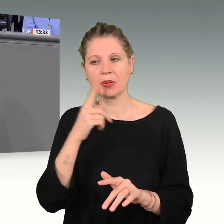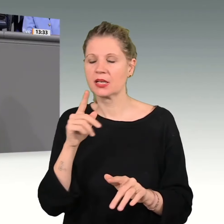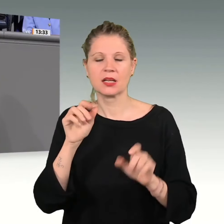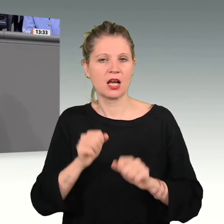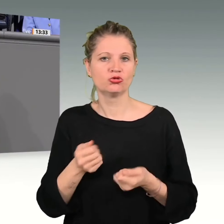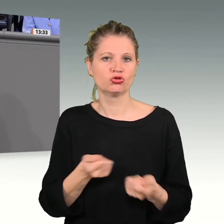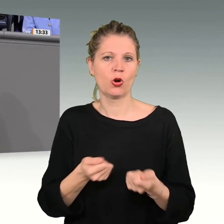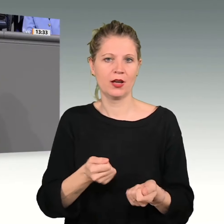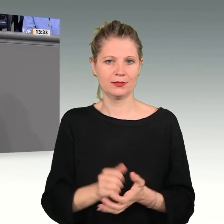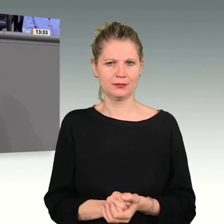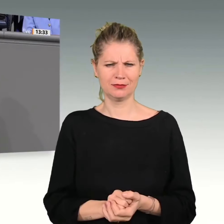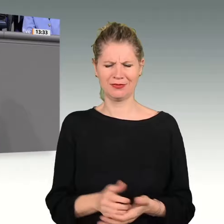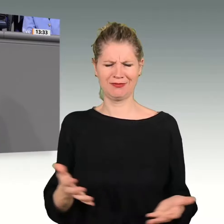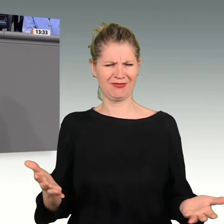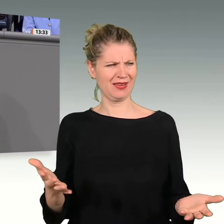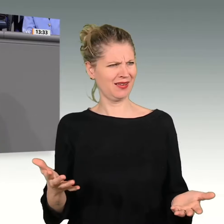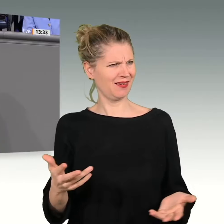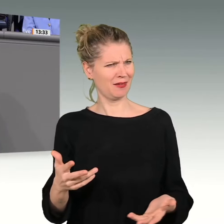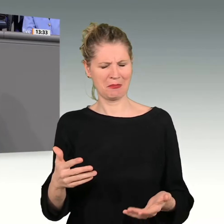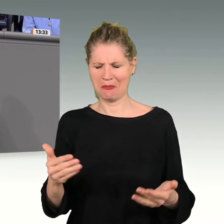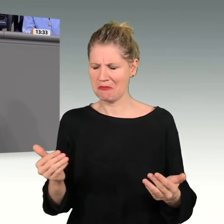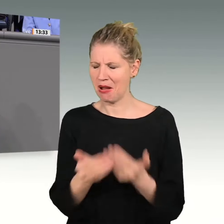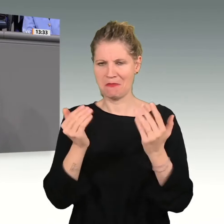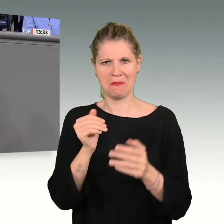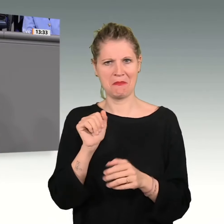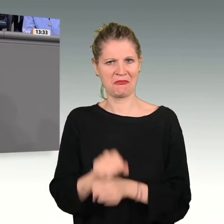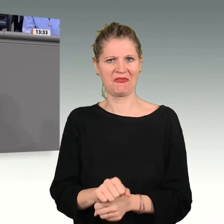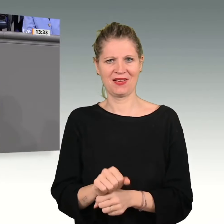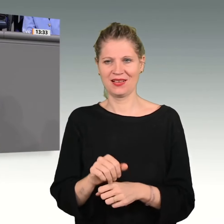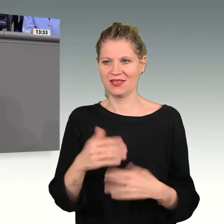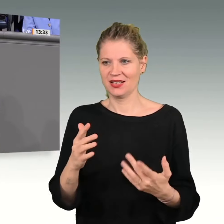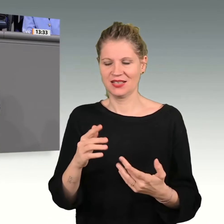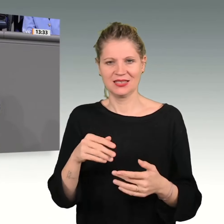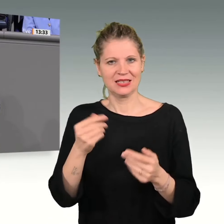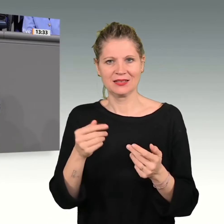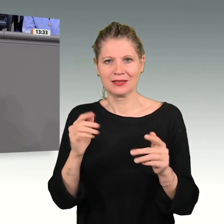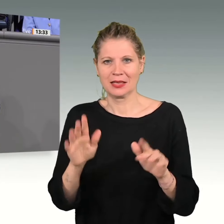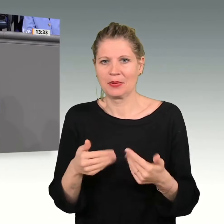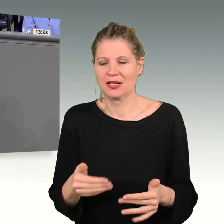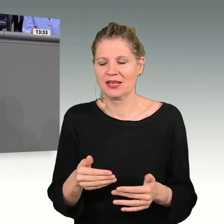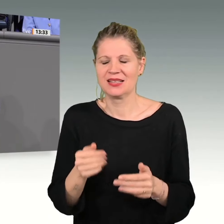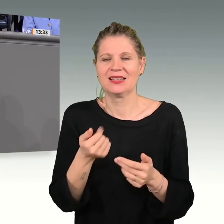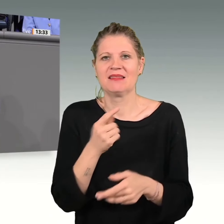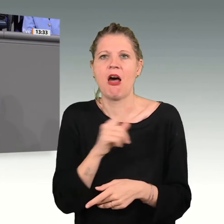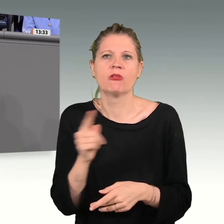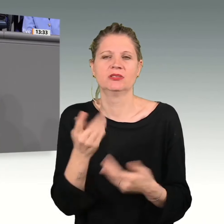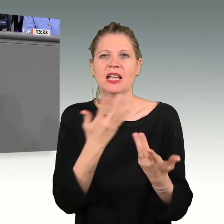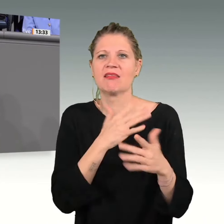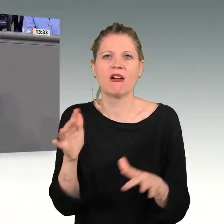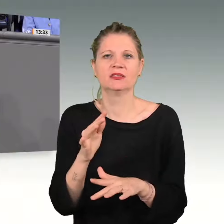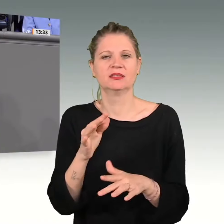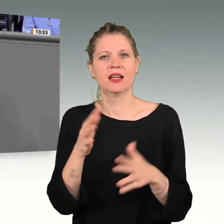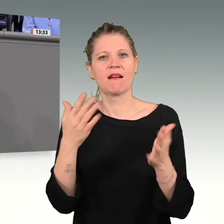Wirklich in welcher Welt? Als gäbe es nicht Tausende, Zehntausende von Natur- und Klimawissenschaftlerinnen, die in den letzten Jahrzehnten